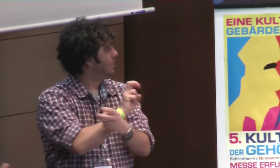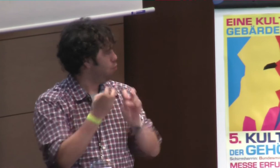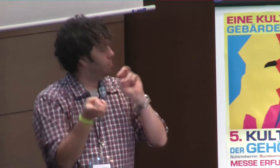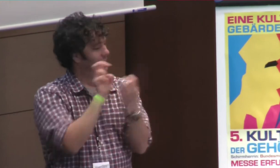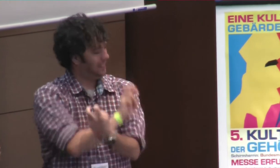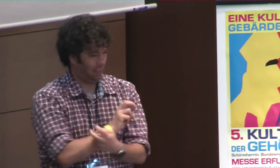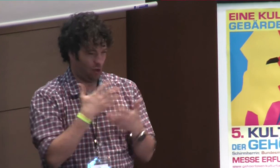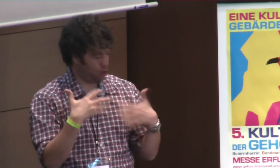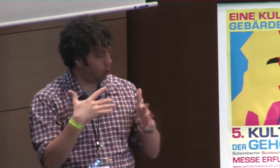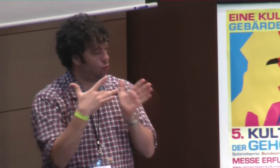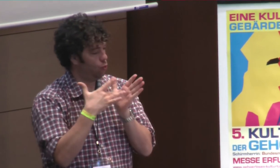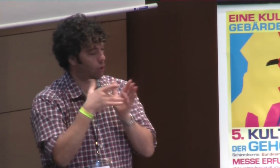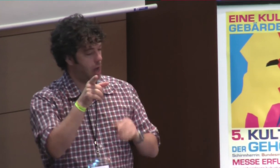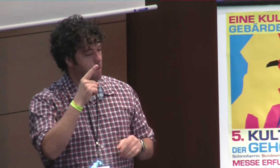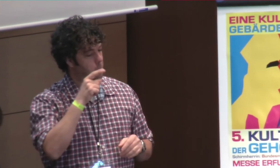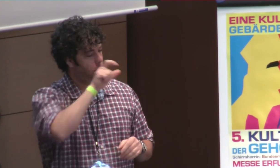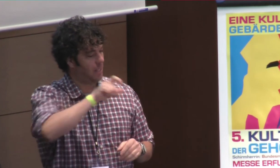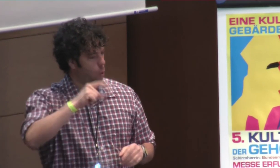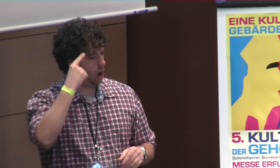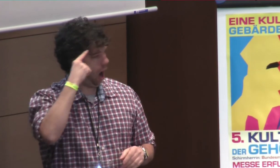aber trotzdem ist es noch nicht alles umgesetzt.